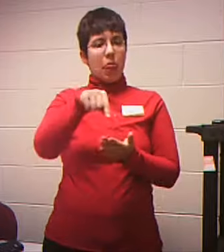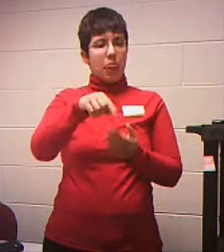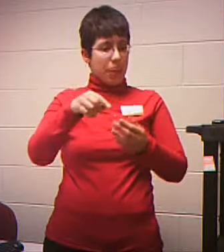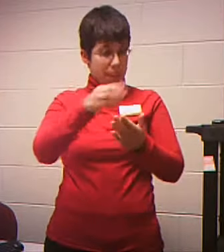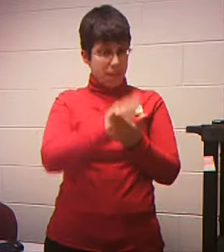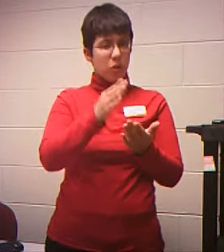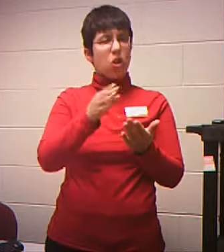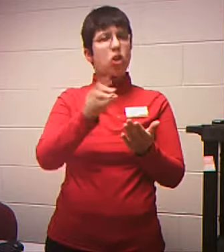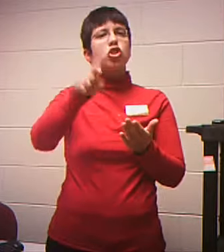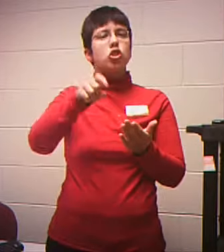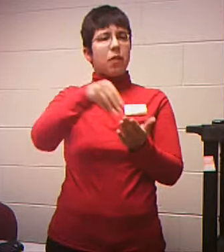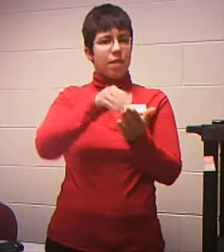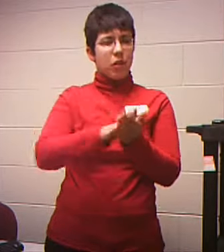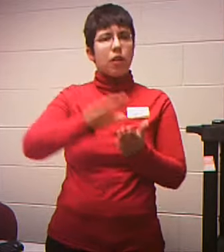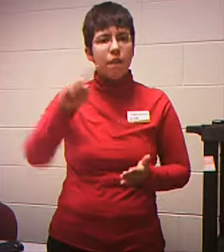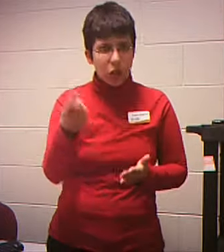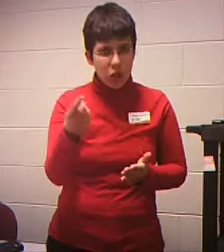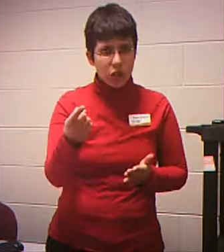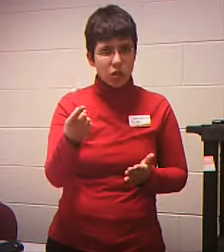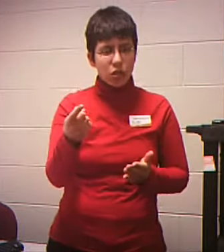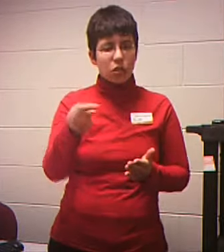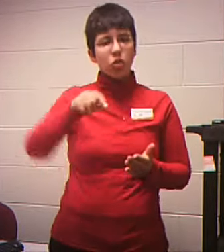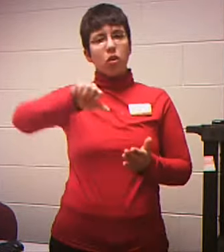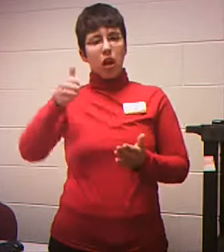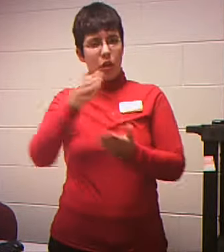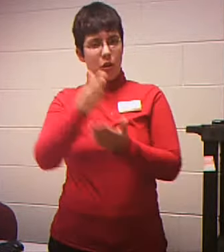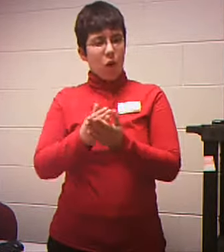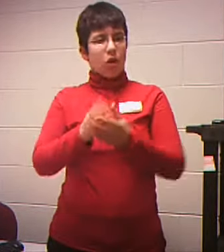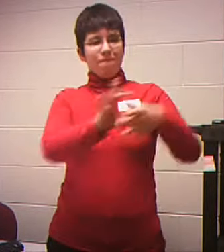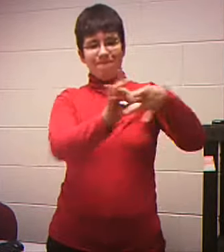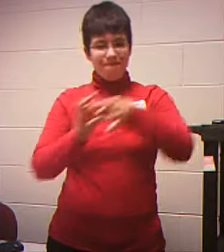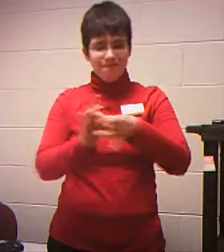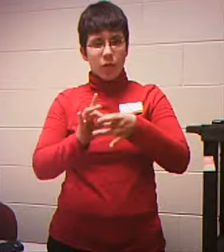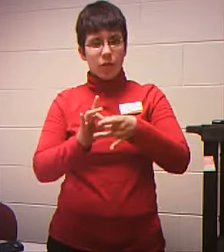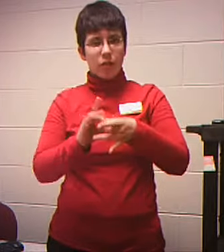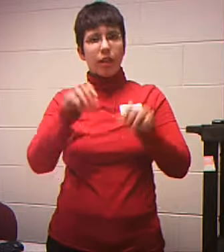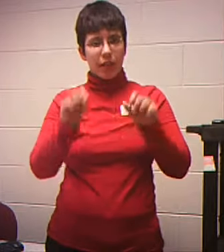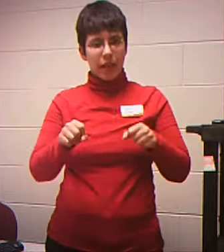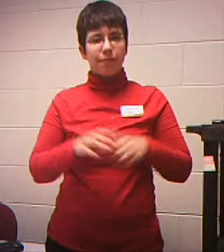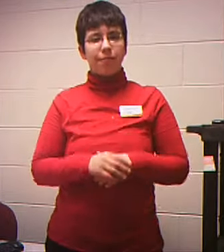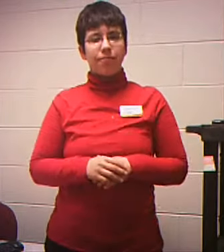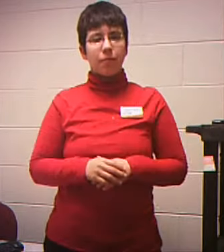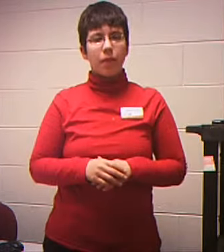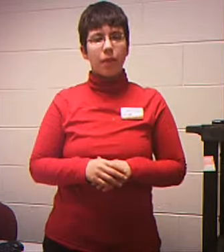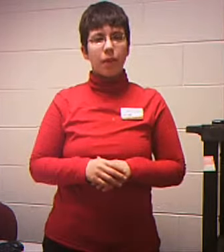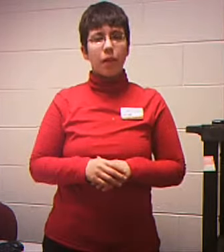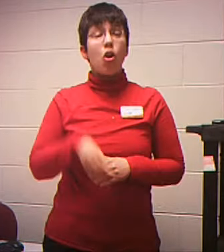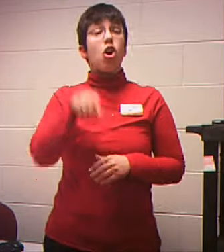This part Based on that Write down Whether you Feel like you get Much overtime And if so how